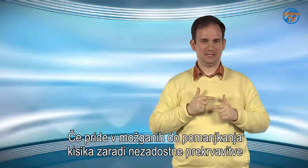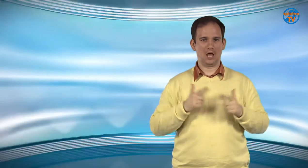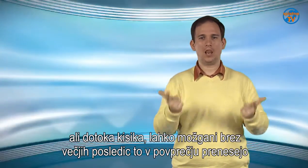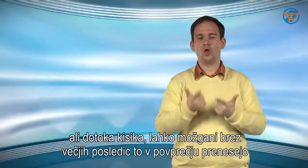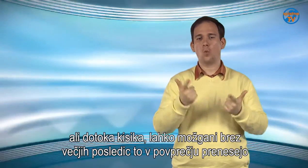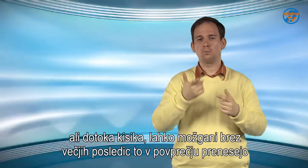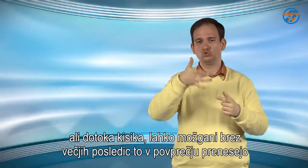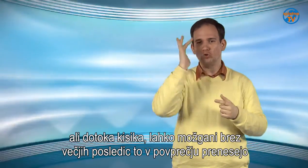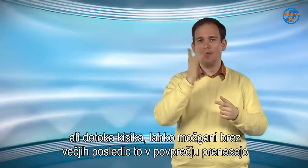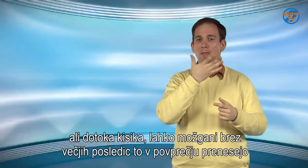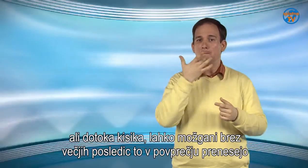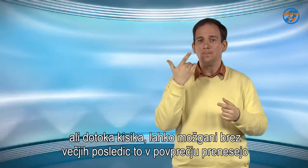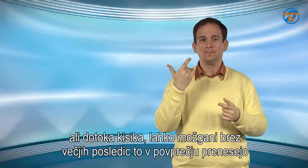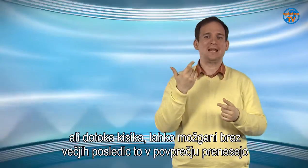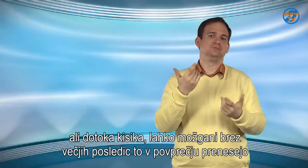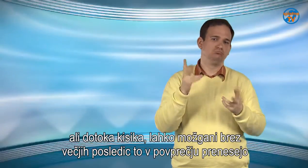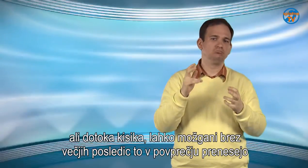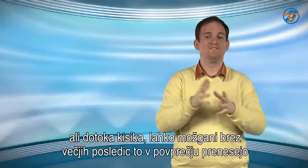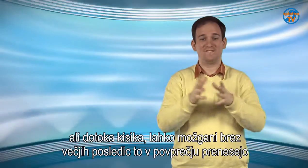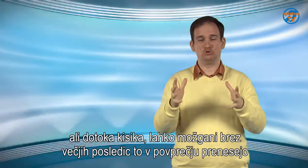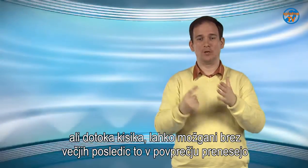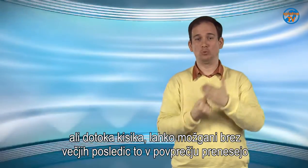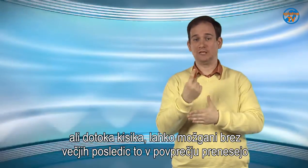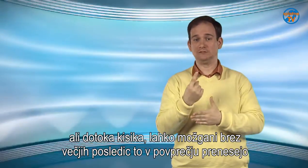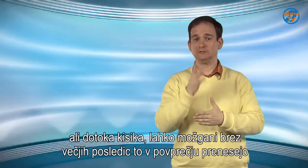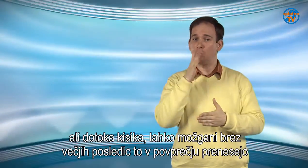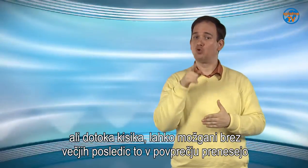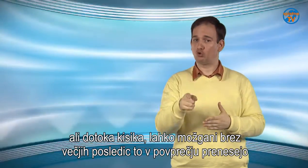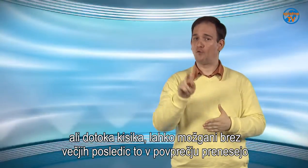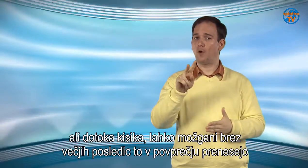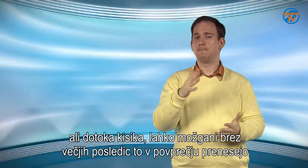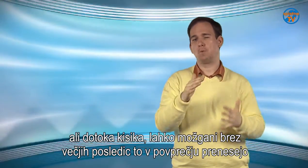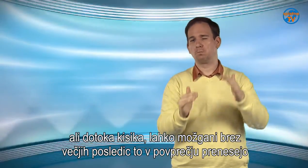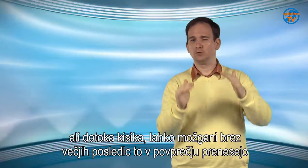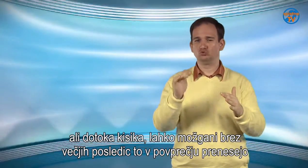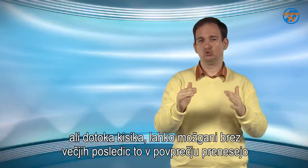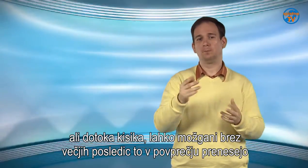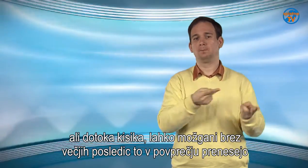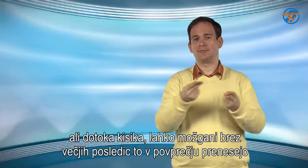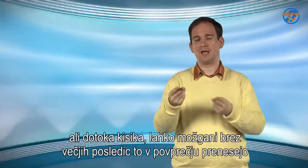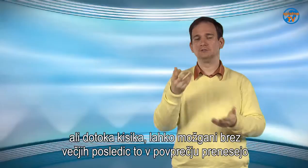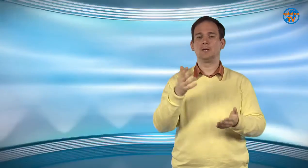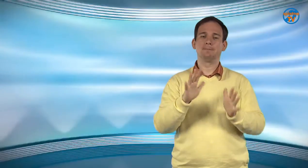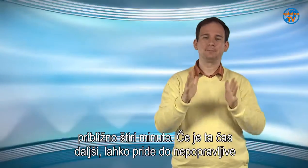možganji brez večjih posledic to v povprečju prenesejo približno štiri minute.